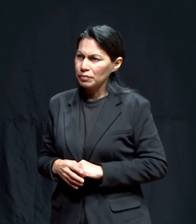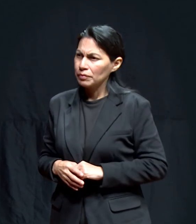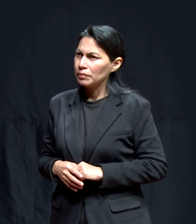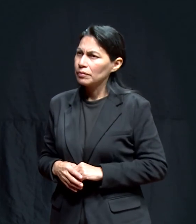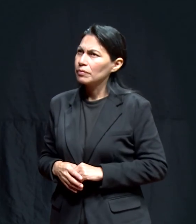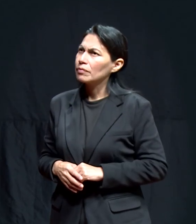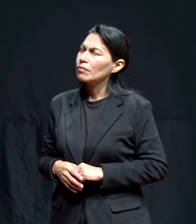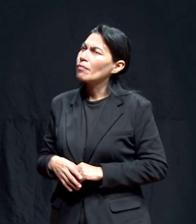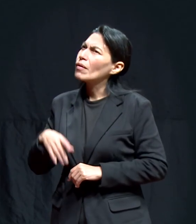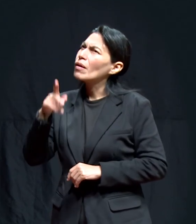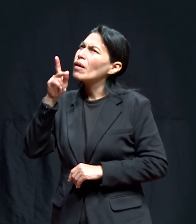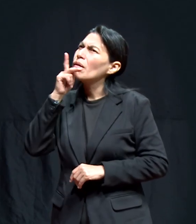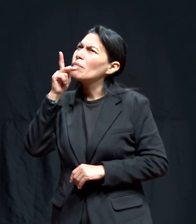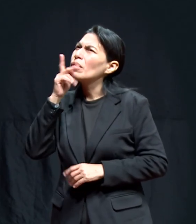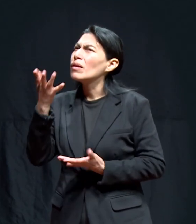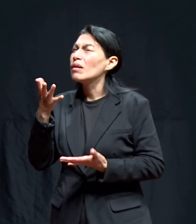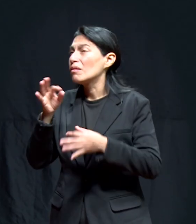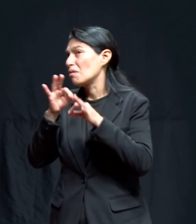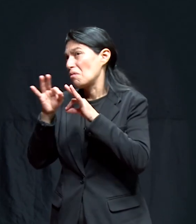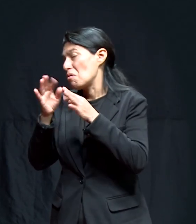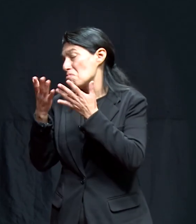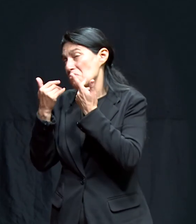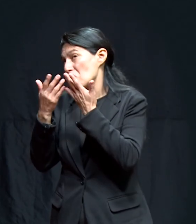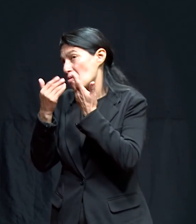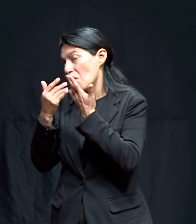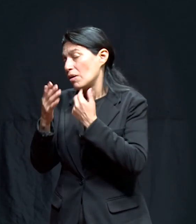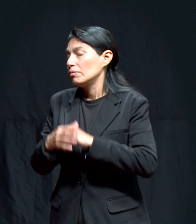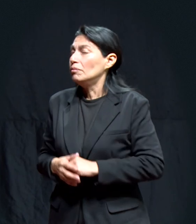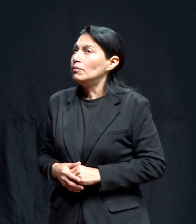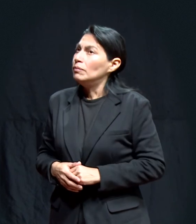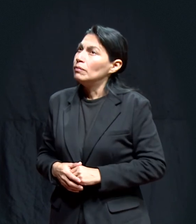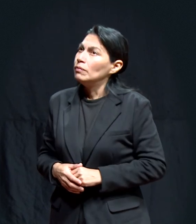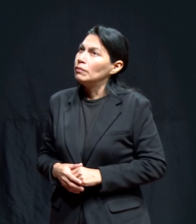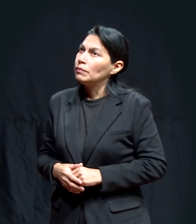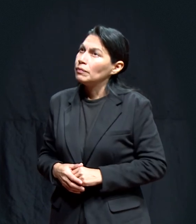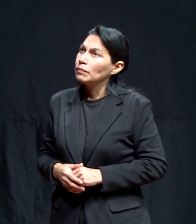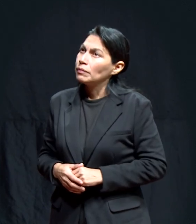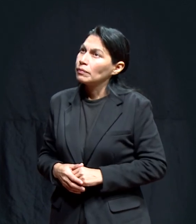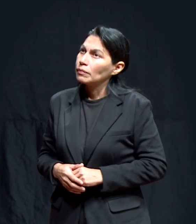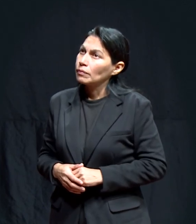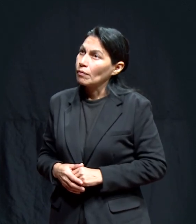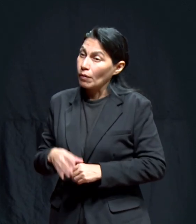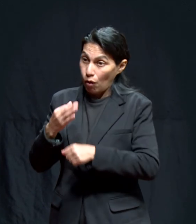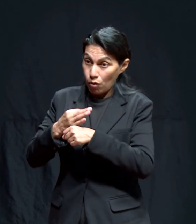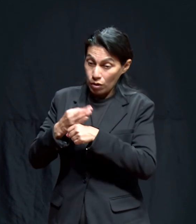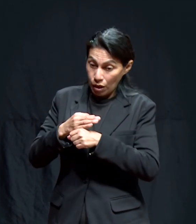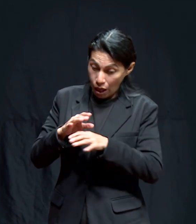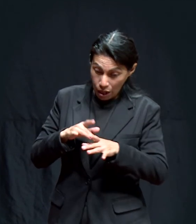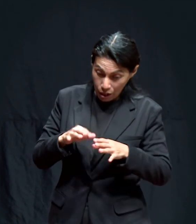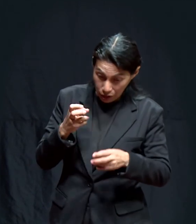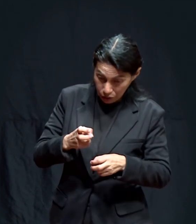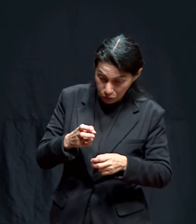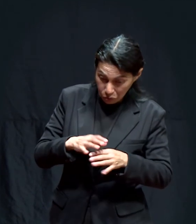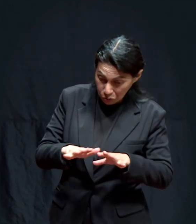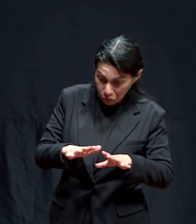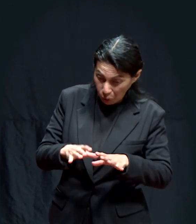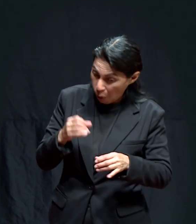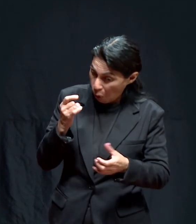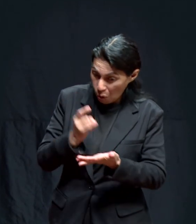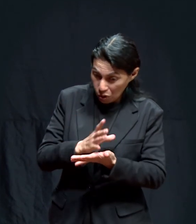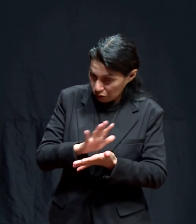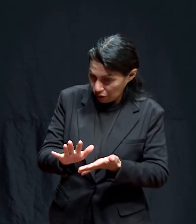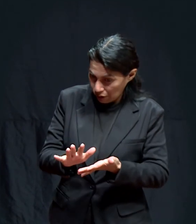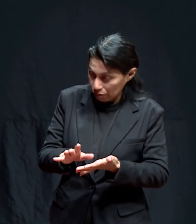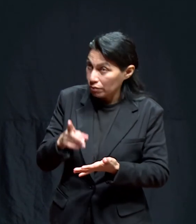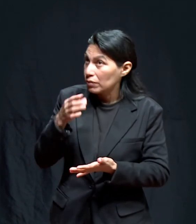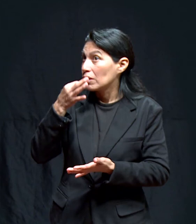confianza oye padre fíjate que ya no tenemos trabajo esto que estoy haciendo es todo lo que ya hay